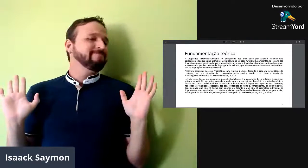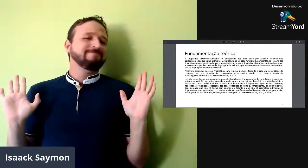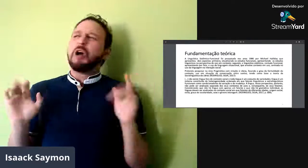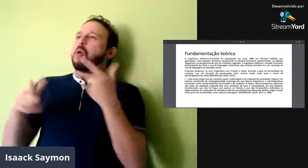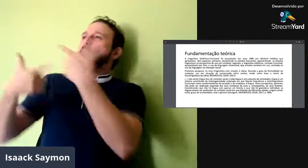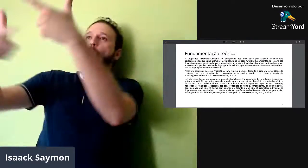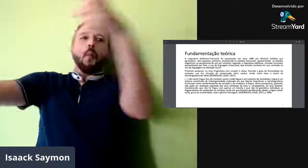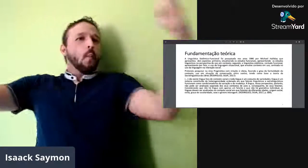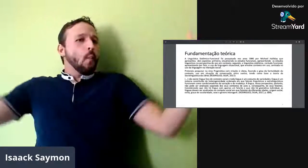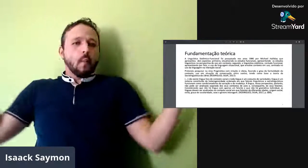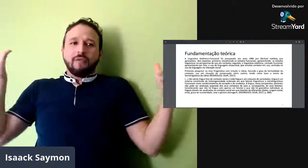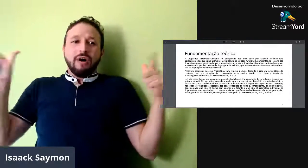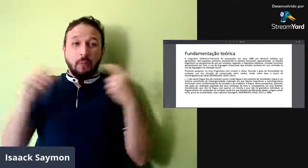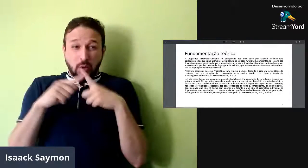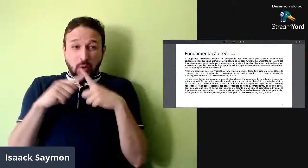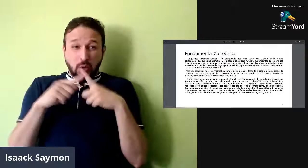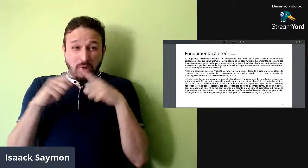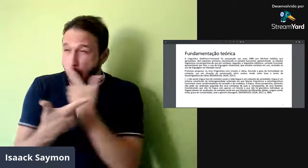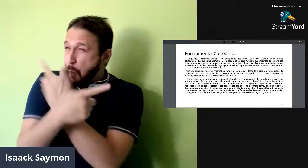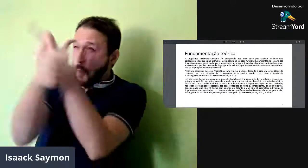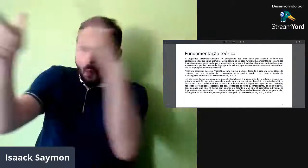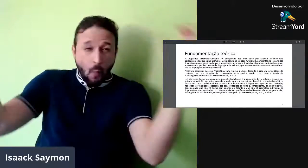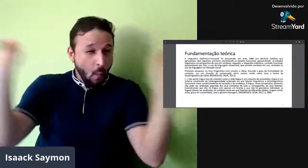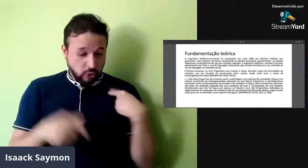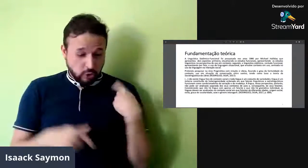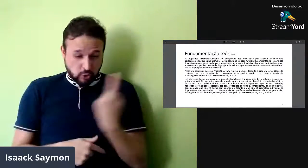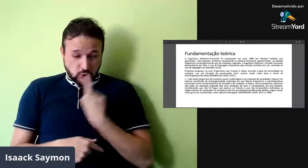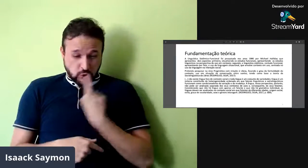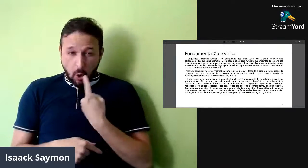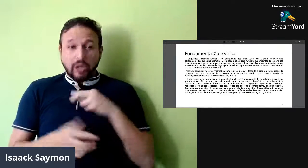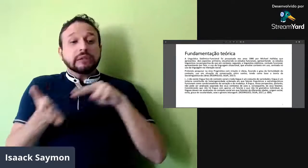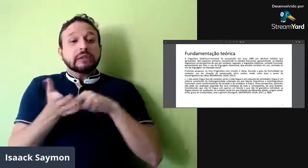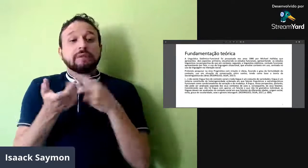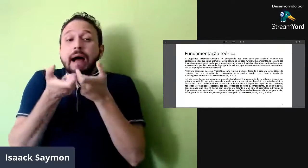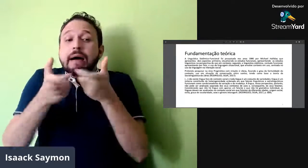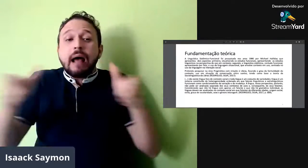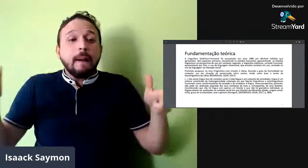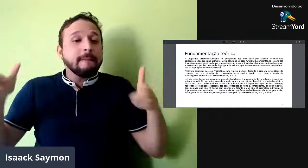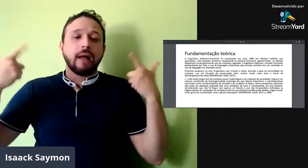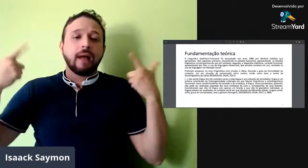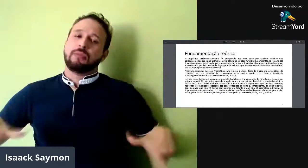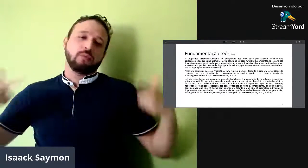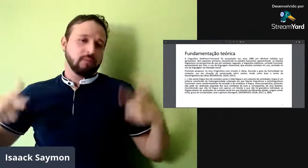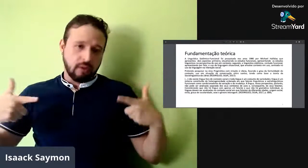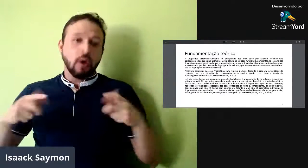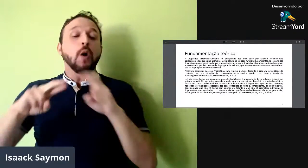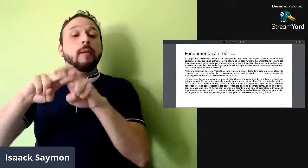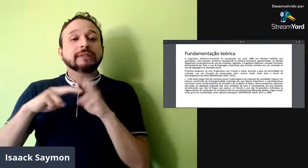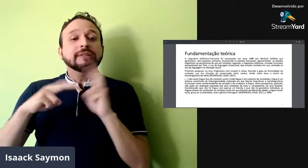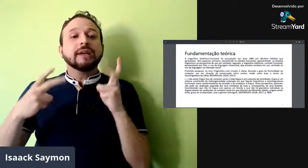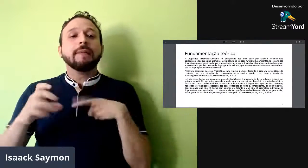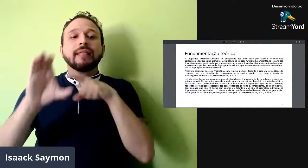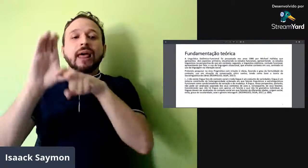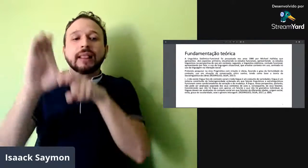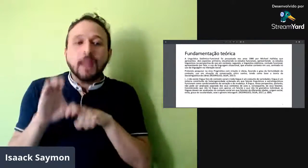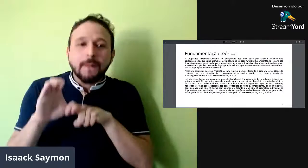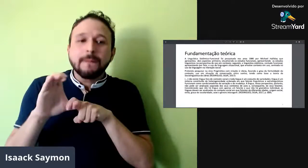e de seus falantes. Não é uma língua e um falante, não é uma gramática individual.